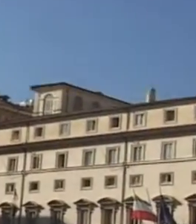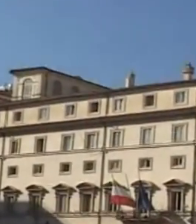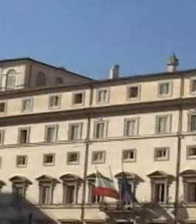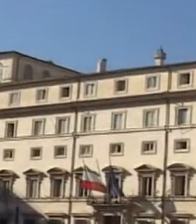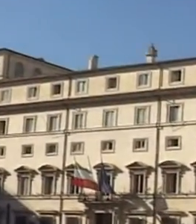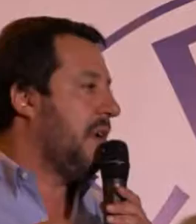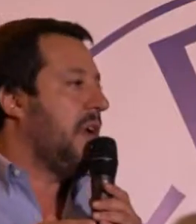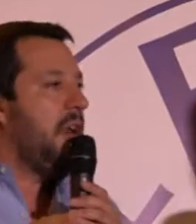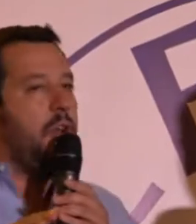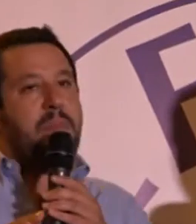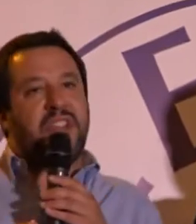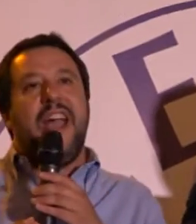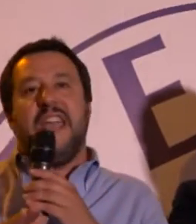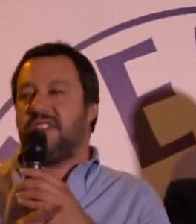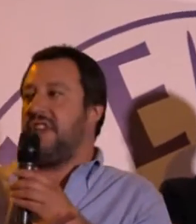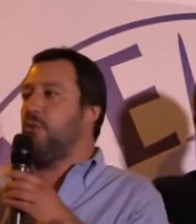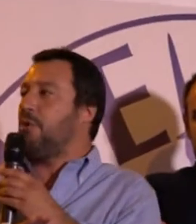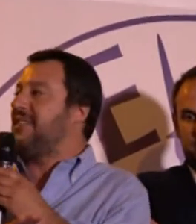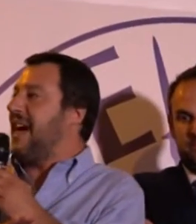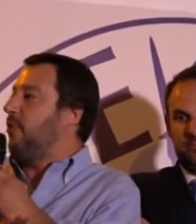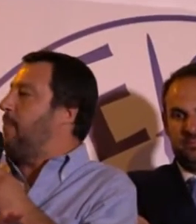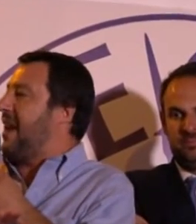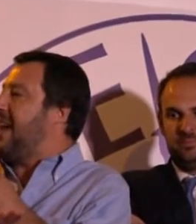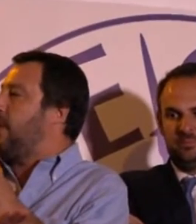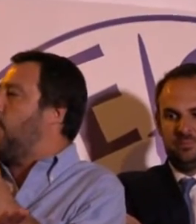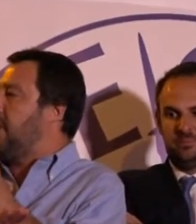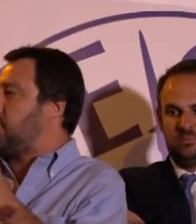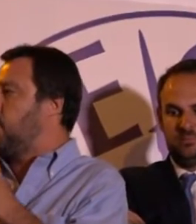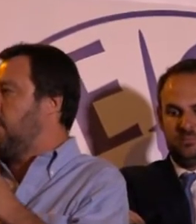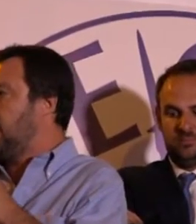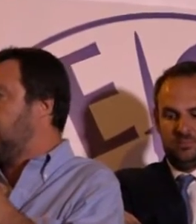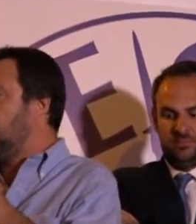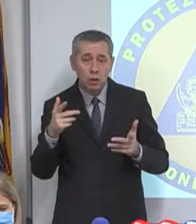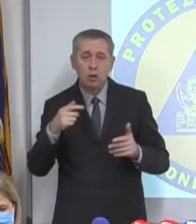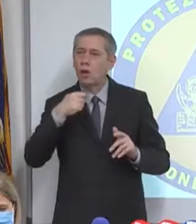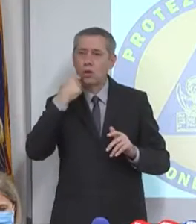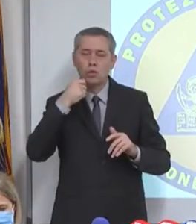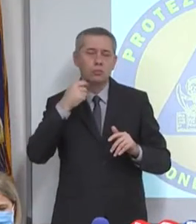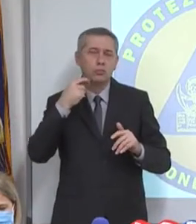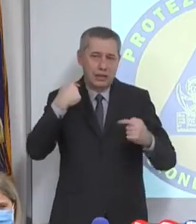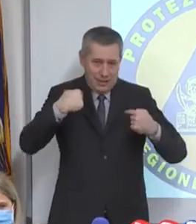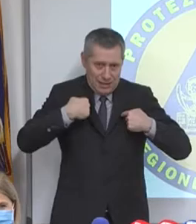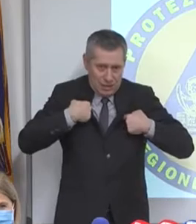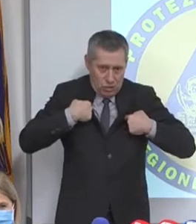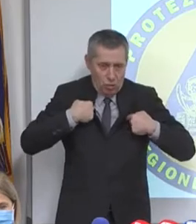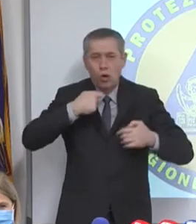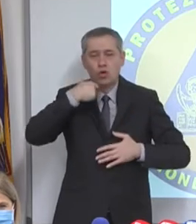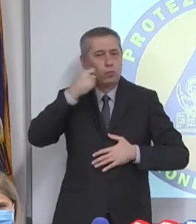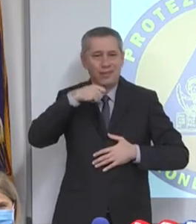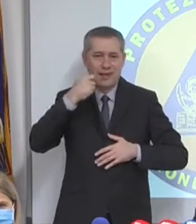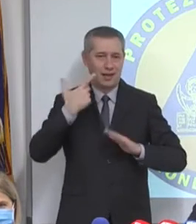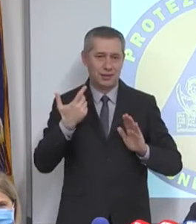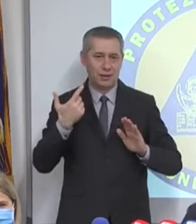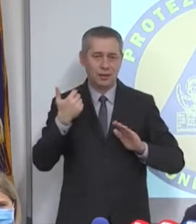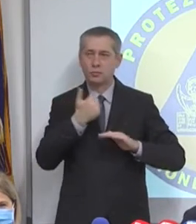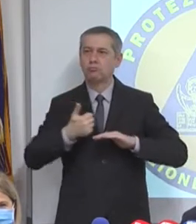al segretario della Lega Salvini in termini di popolarità, la secca replica di Zaia. Non mi interessa il ruolo di Presidente del